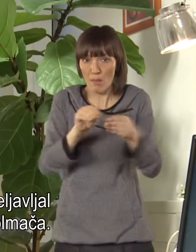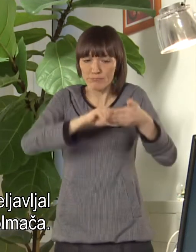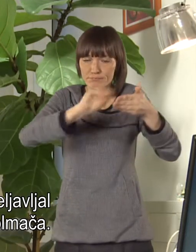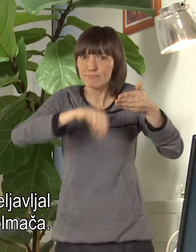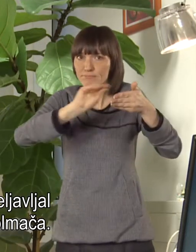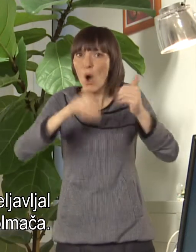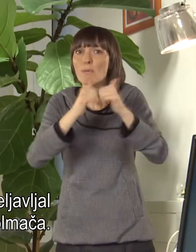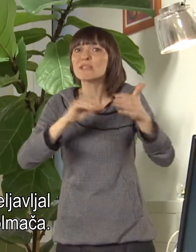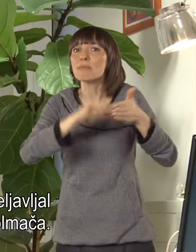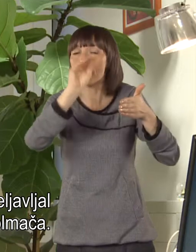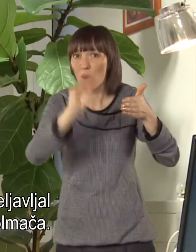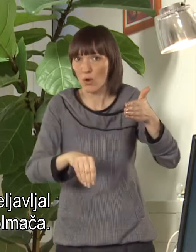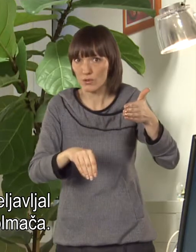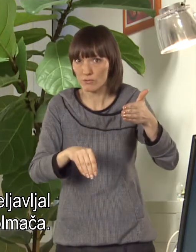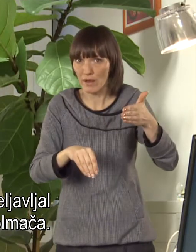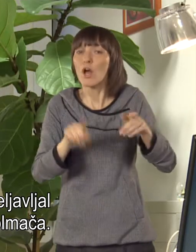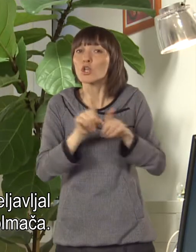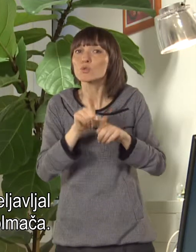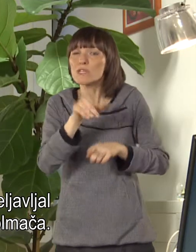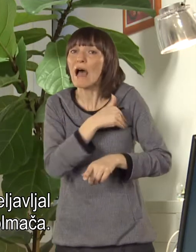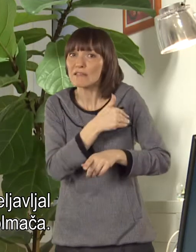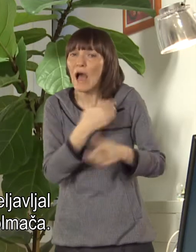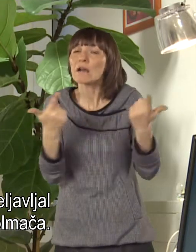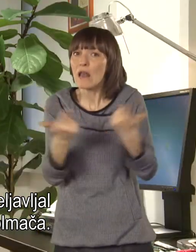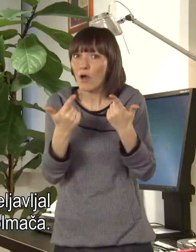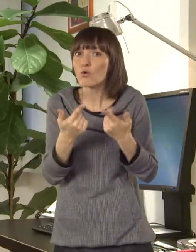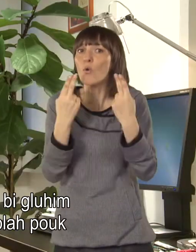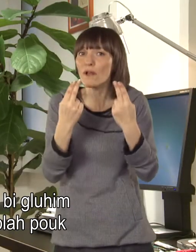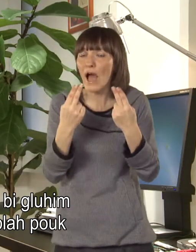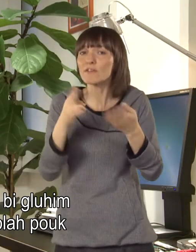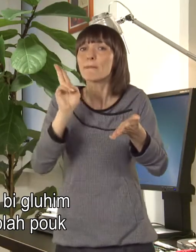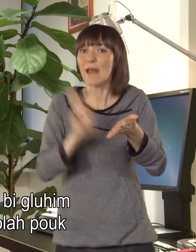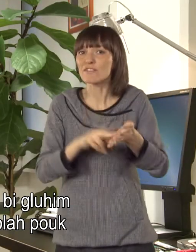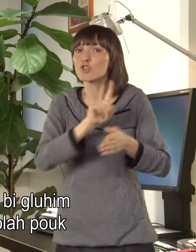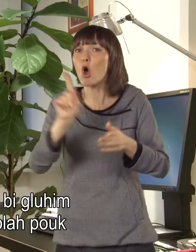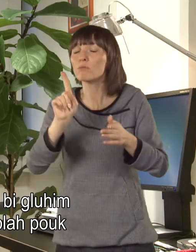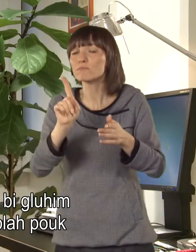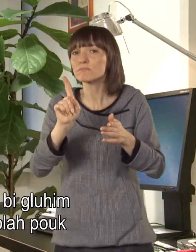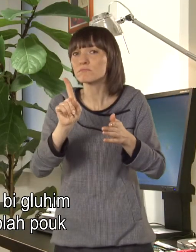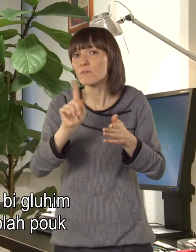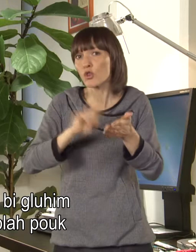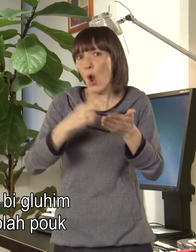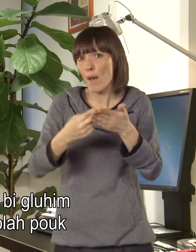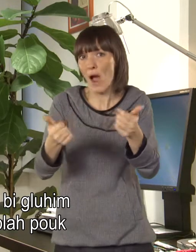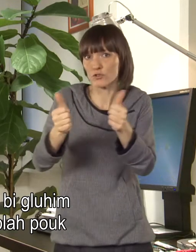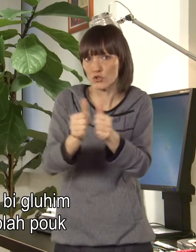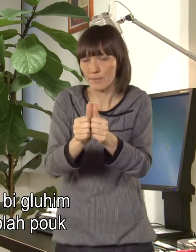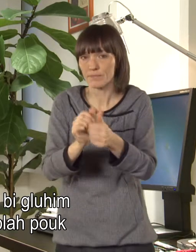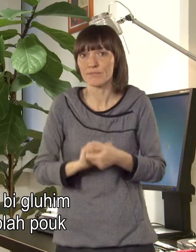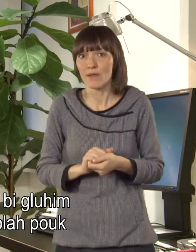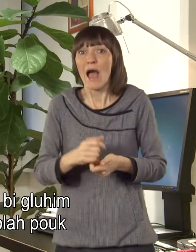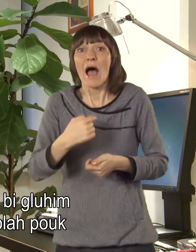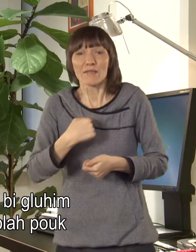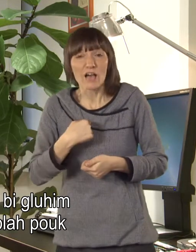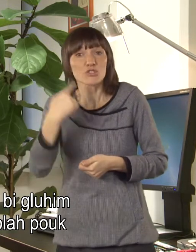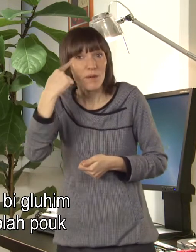uveljavlja, kot ste sami ugotovili, tudi pravico do tolmača. Naše mnenje je tukaj,